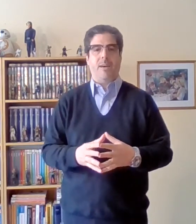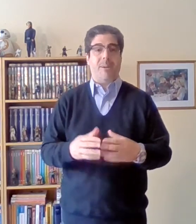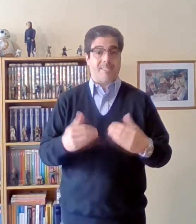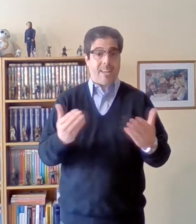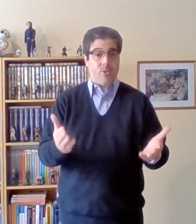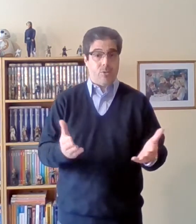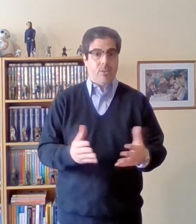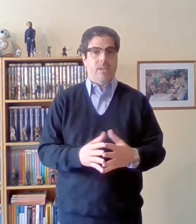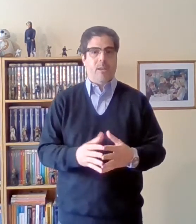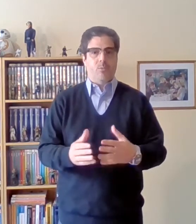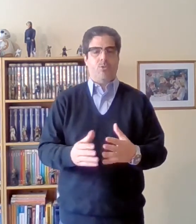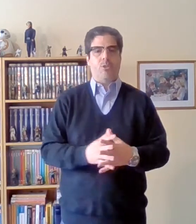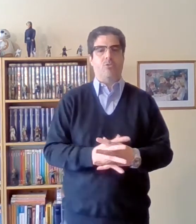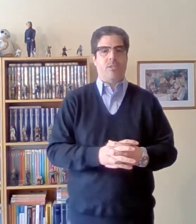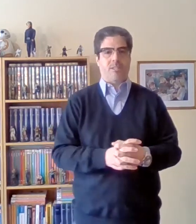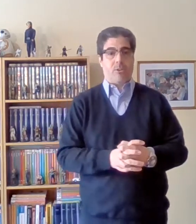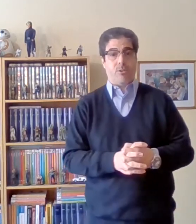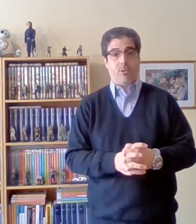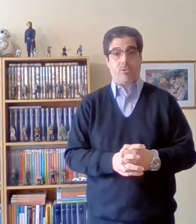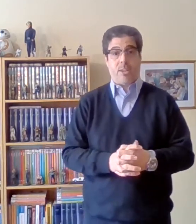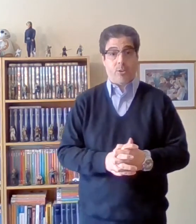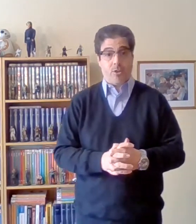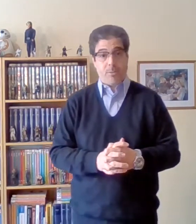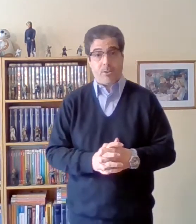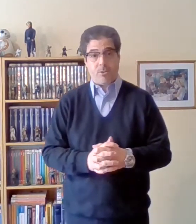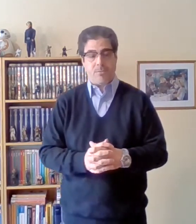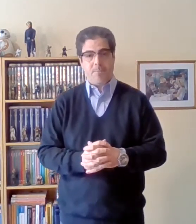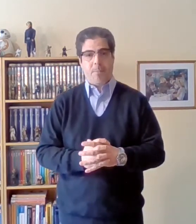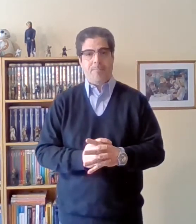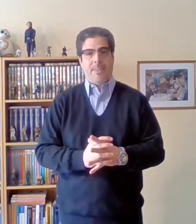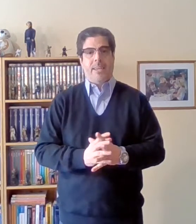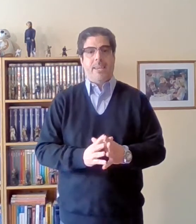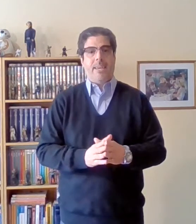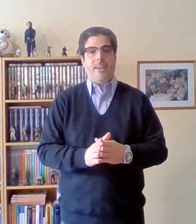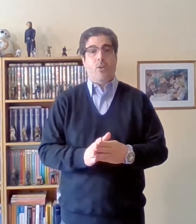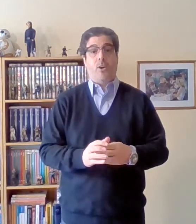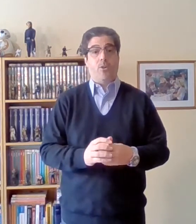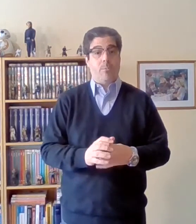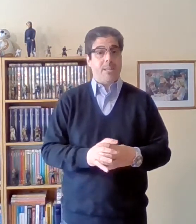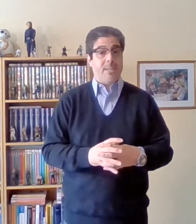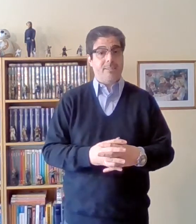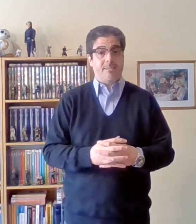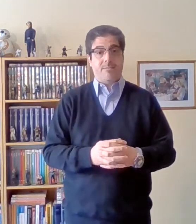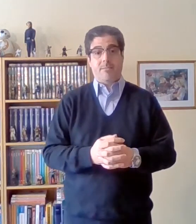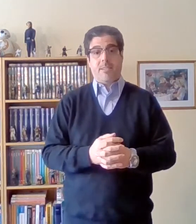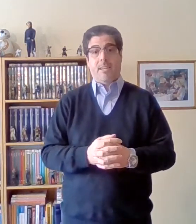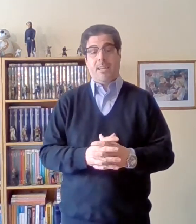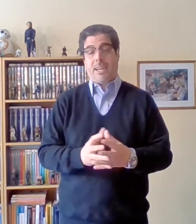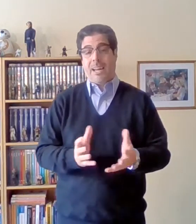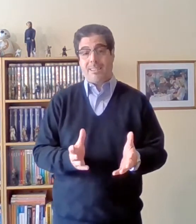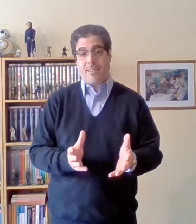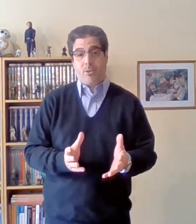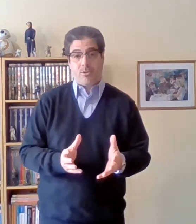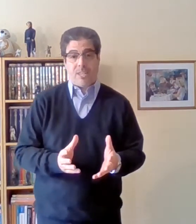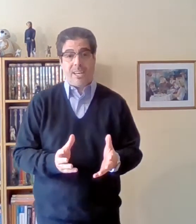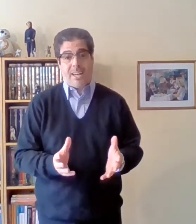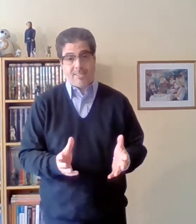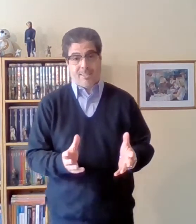basado en muchos de sus desarrollos económicos, en los economistas clásicos ingleses.